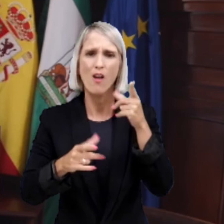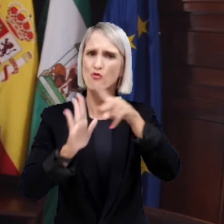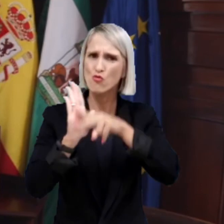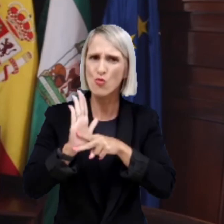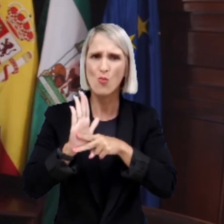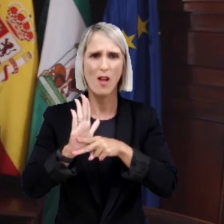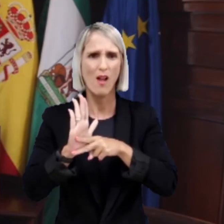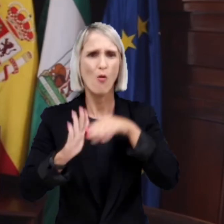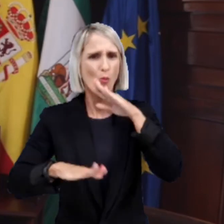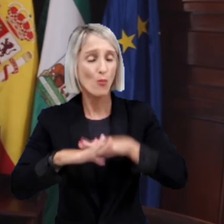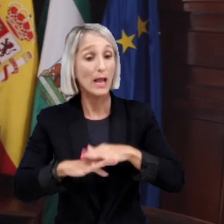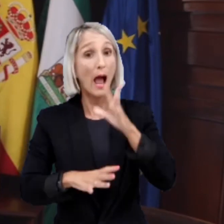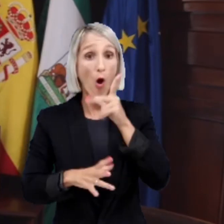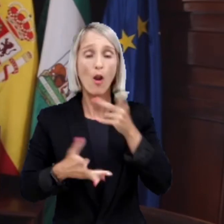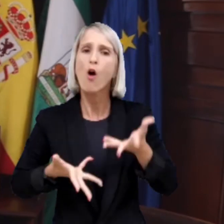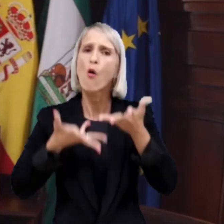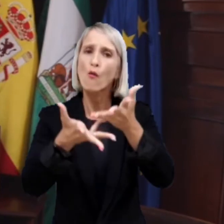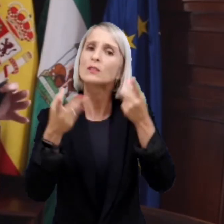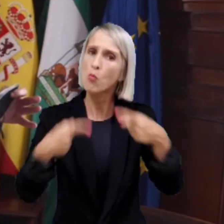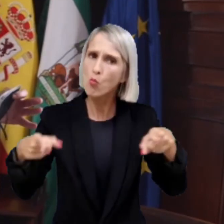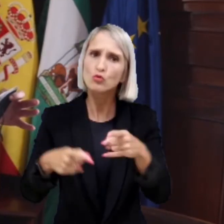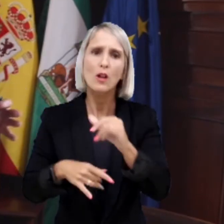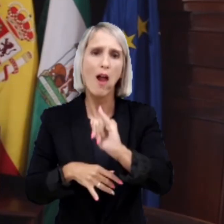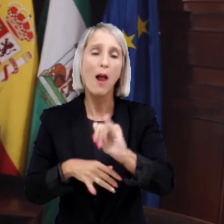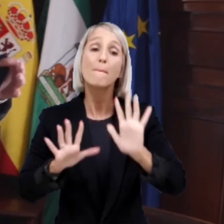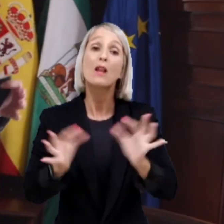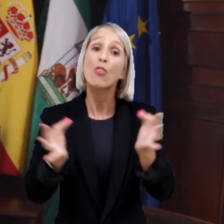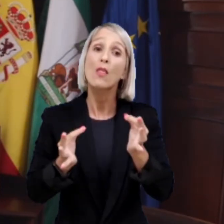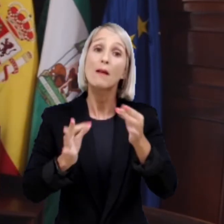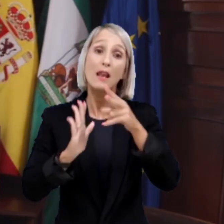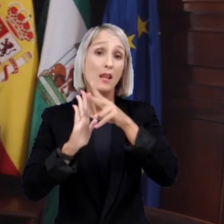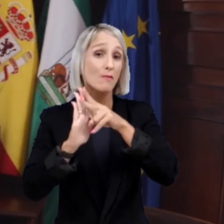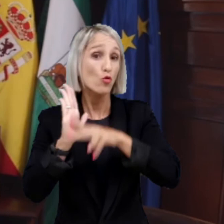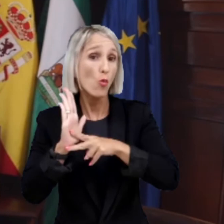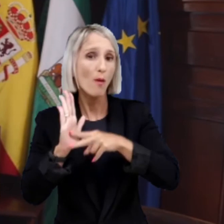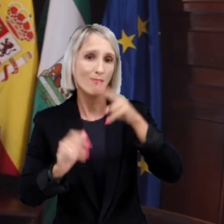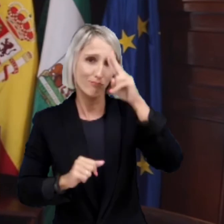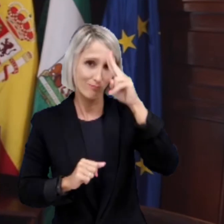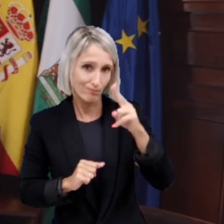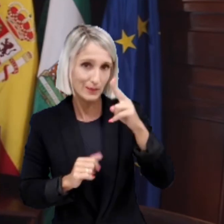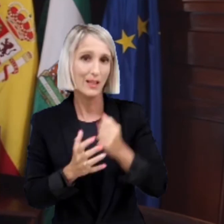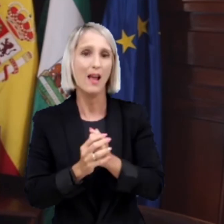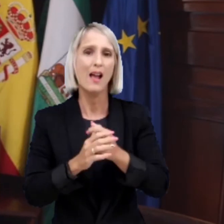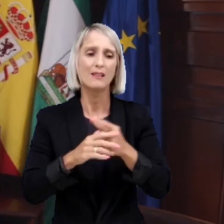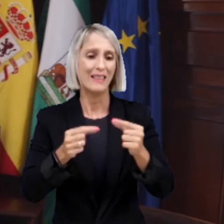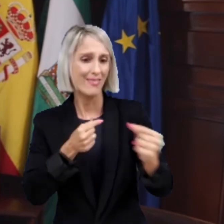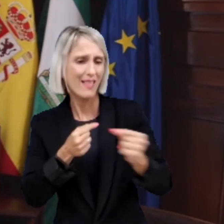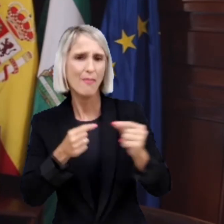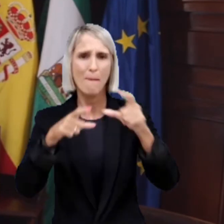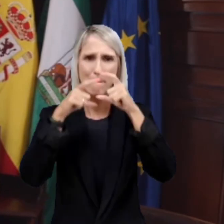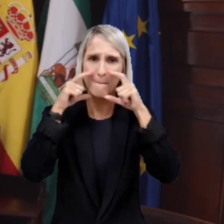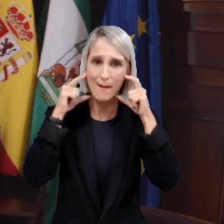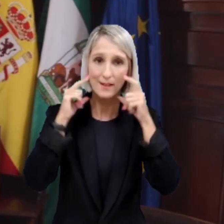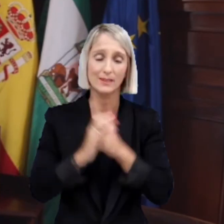esfuerzo de seguir cumpliendo las normas en estos días. Hay actividades musicales, hay una oferta musical amplia, pero respetemos siempre esas normas de